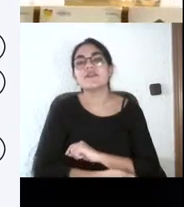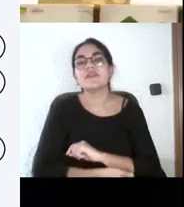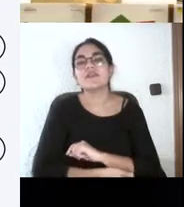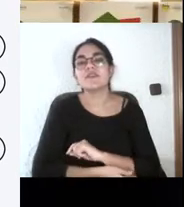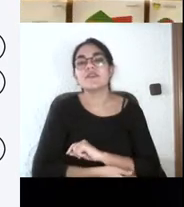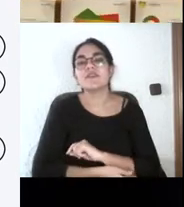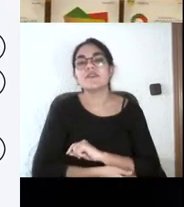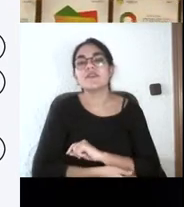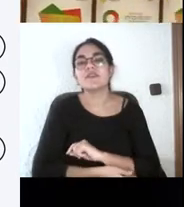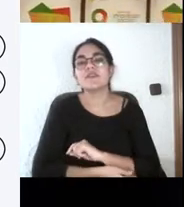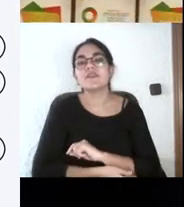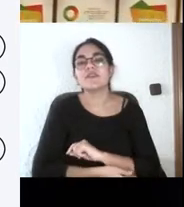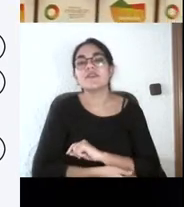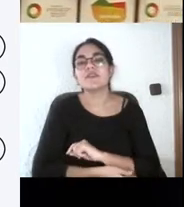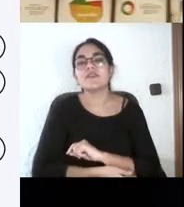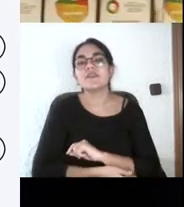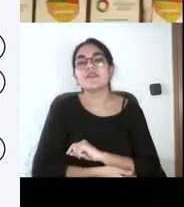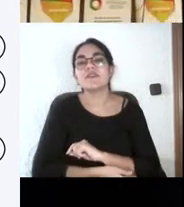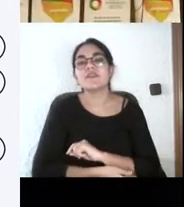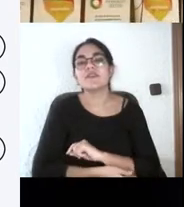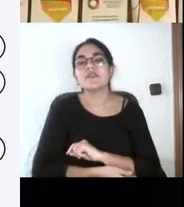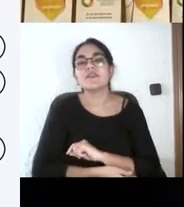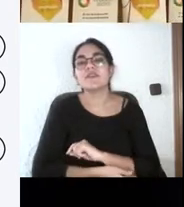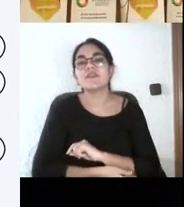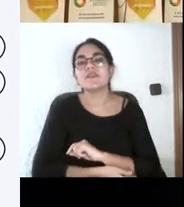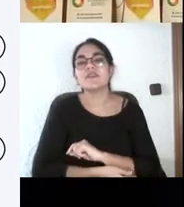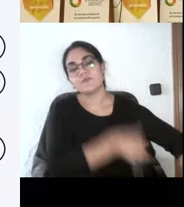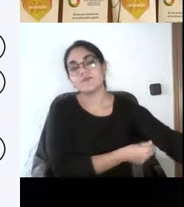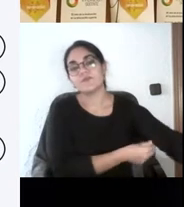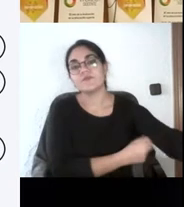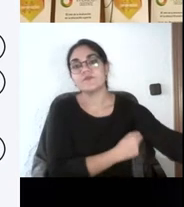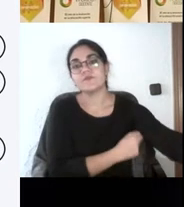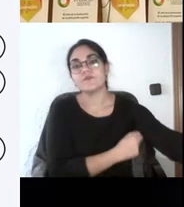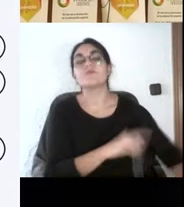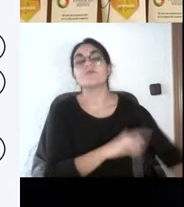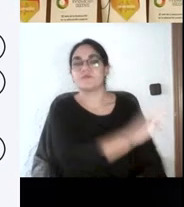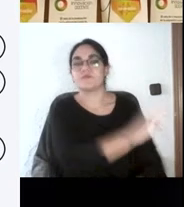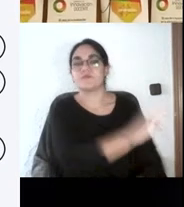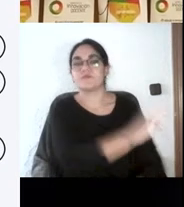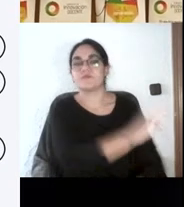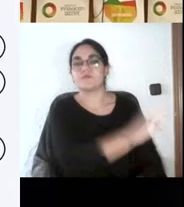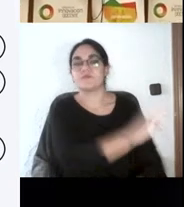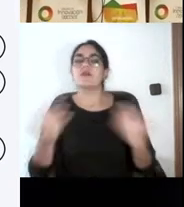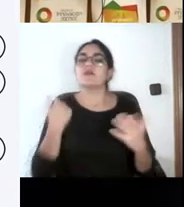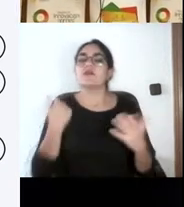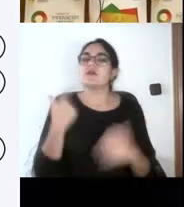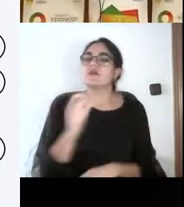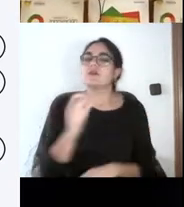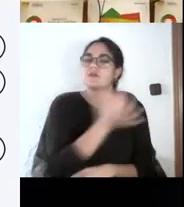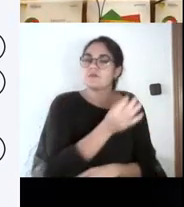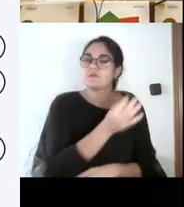con el tema de la evaluación de los conceptos teóricos y